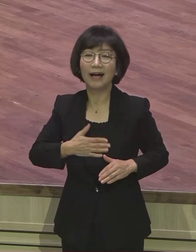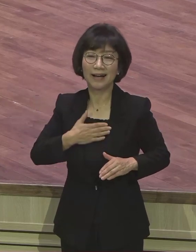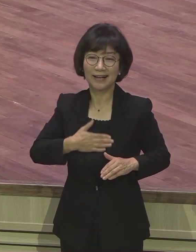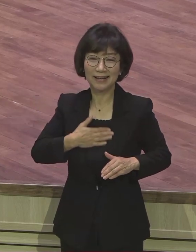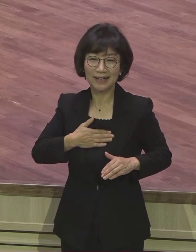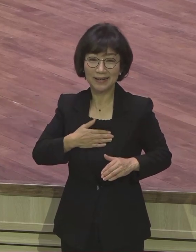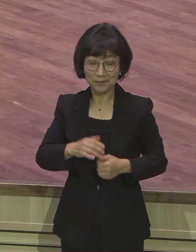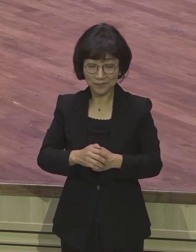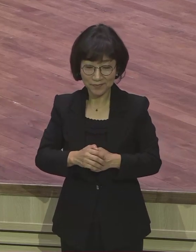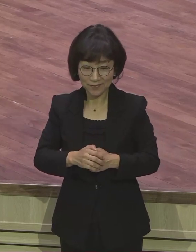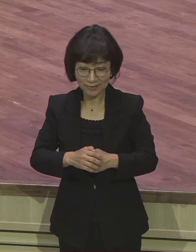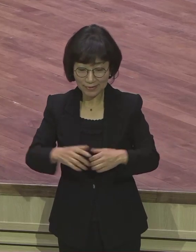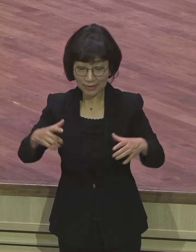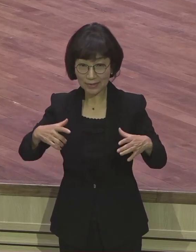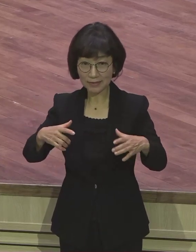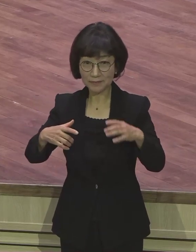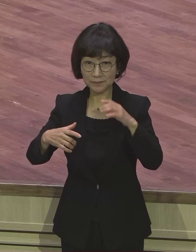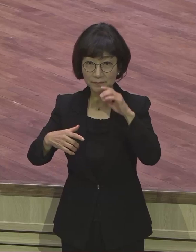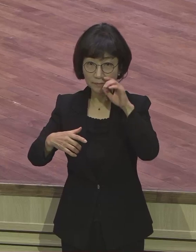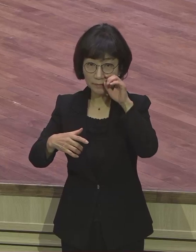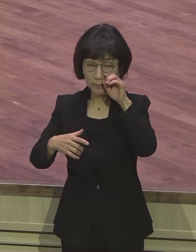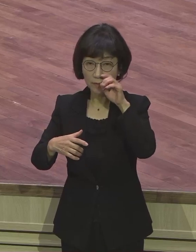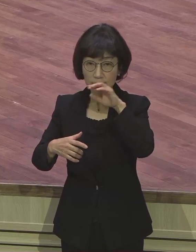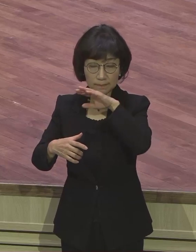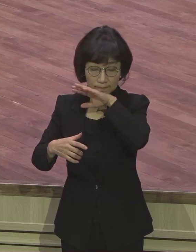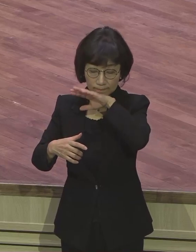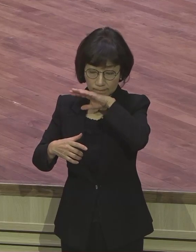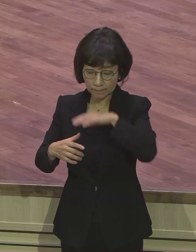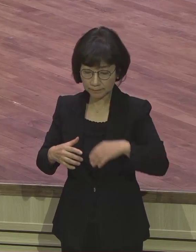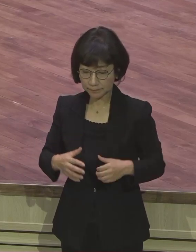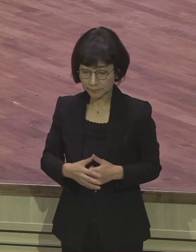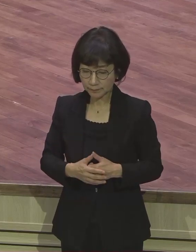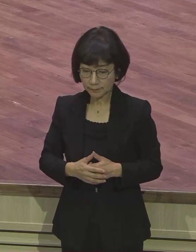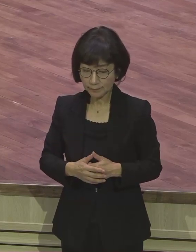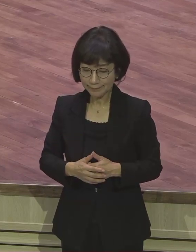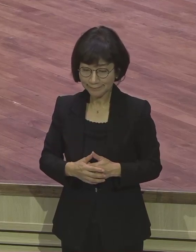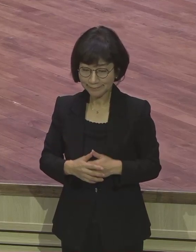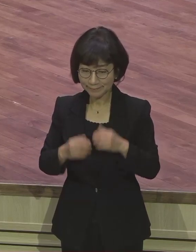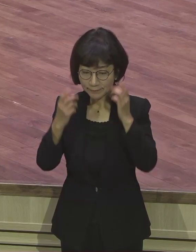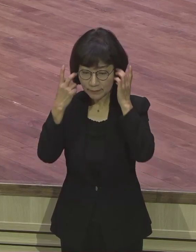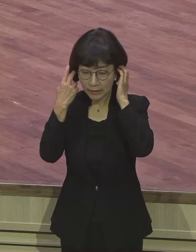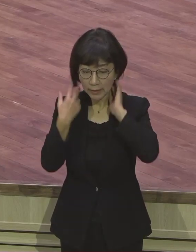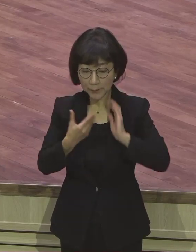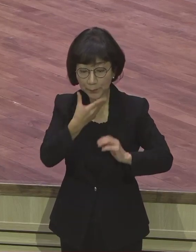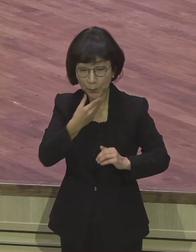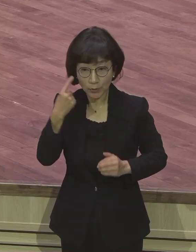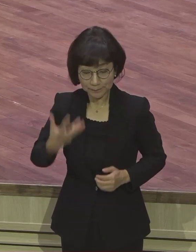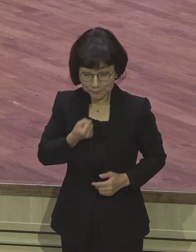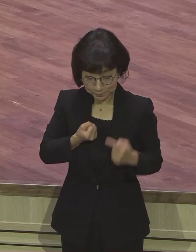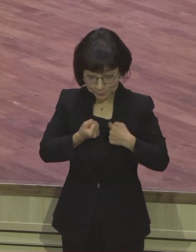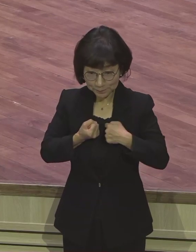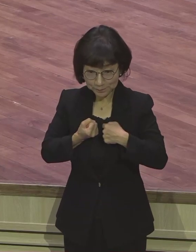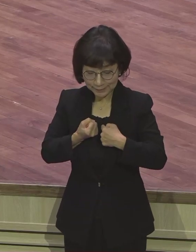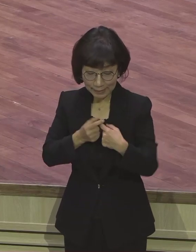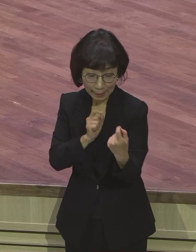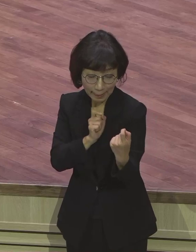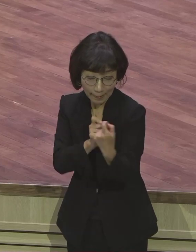밖으로 지금 복음 가진 사람이 들어가면 그렇게 되어버려요. 가까이 있는 사람 심지어 밖에 있는 사람도 복음의